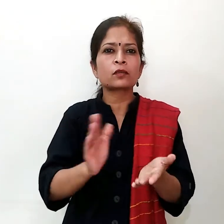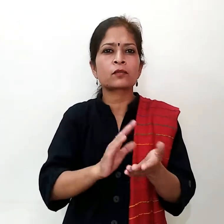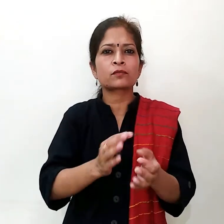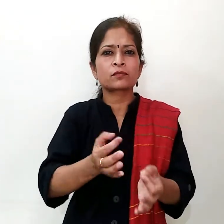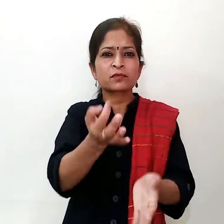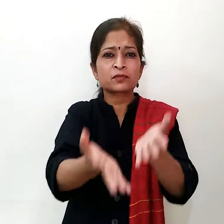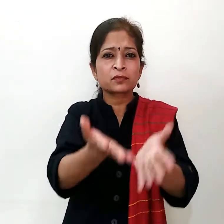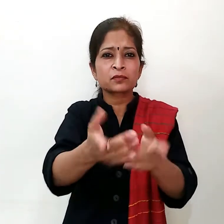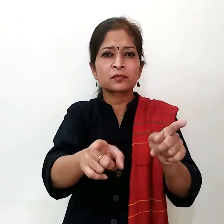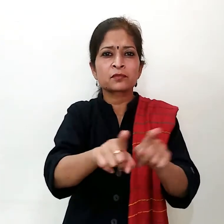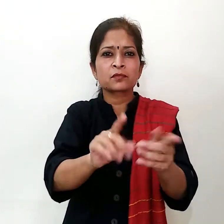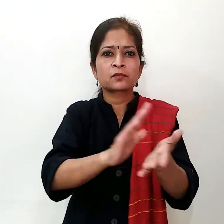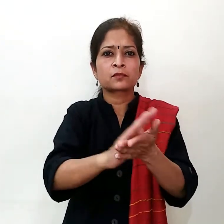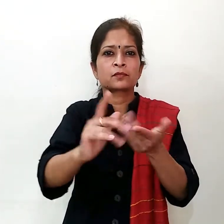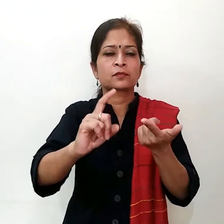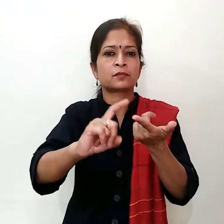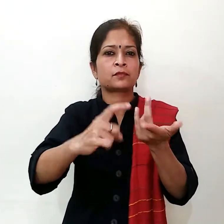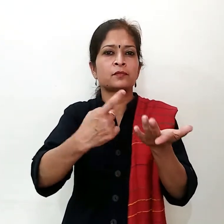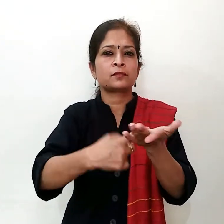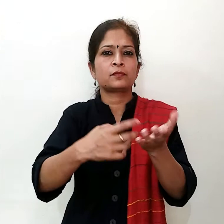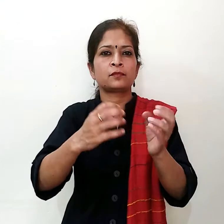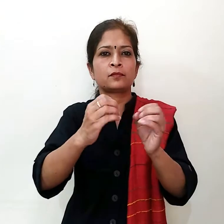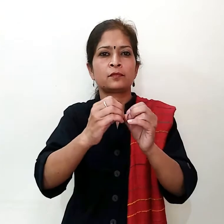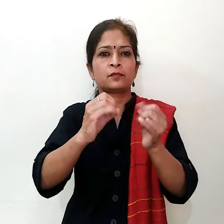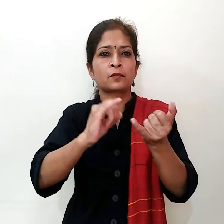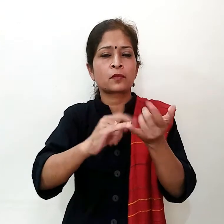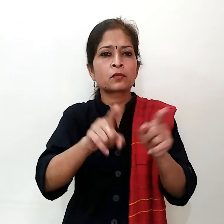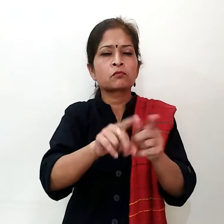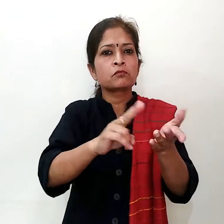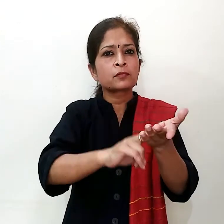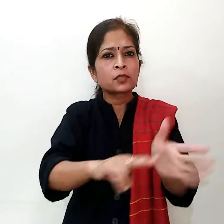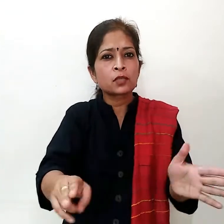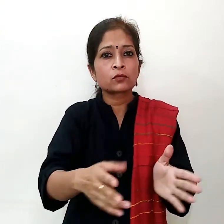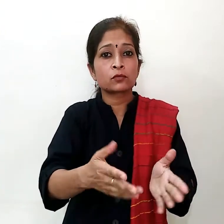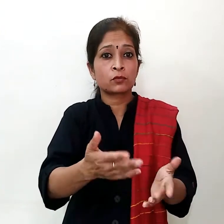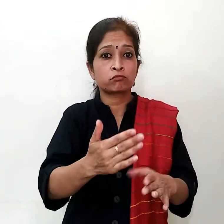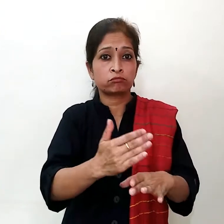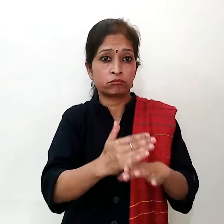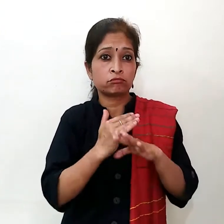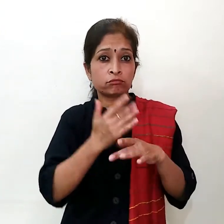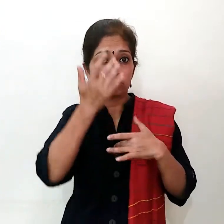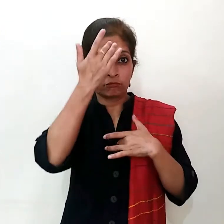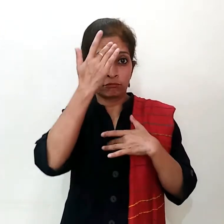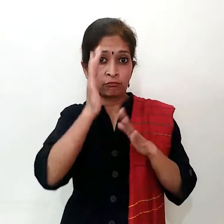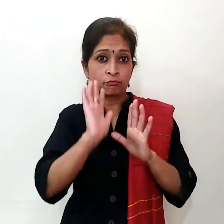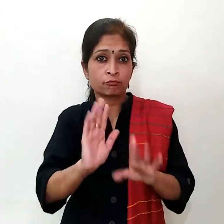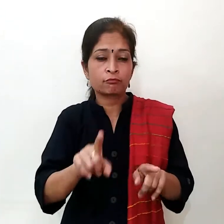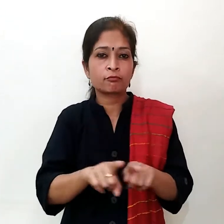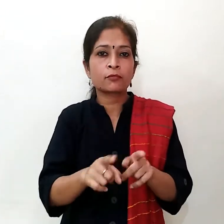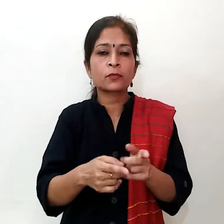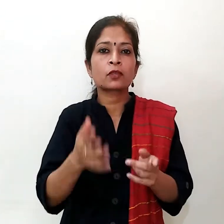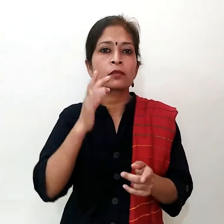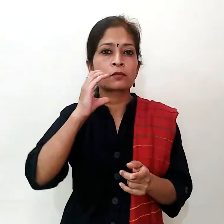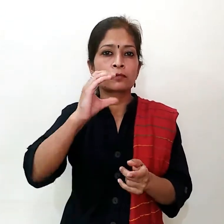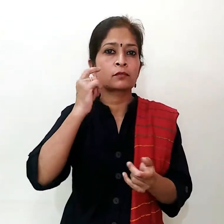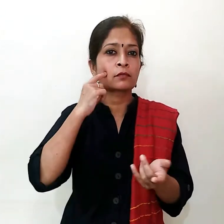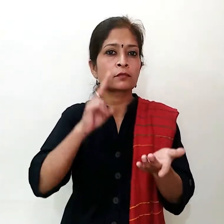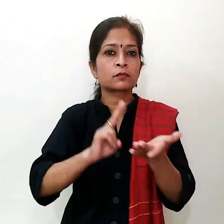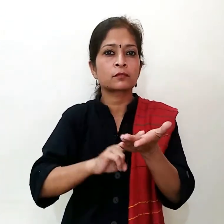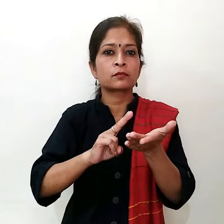काड़ा में प्रियों केंगे मसालों के हैं अपनी ही प्राकतिंग और शिदिक गुड़े जैसे कि दाल चीनी में